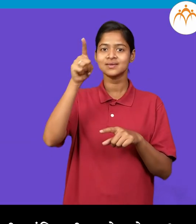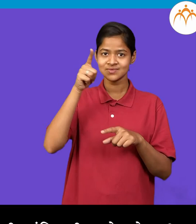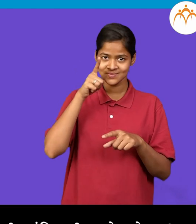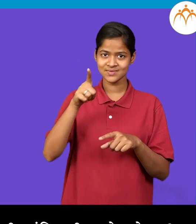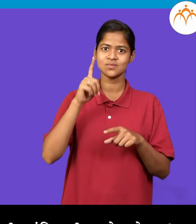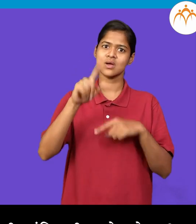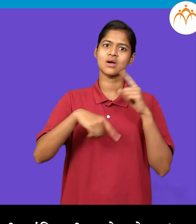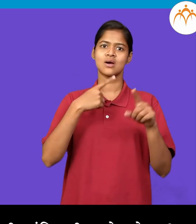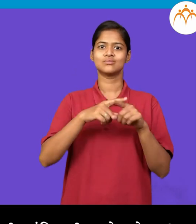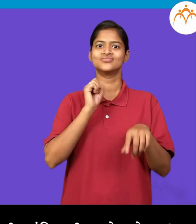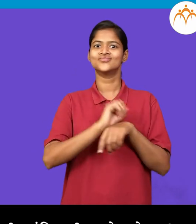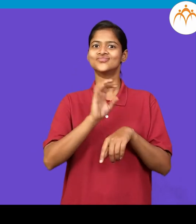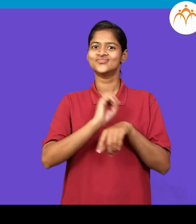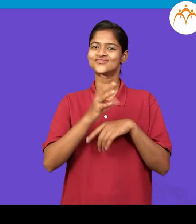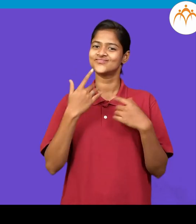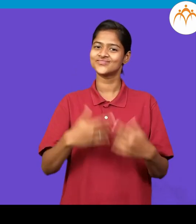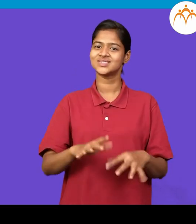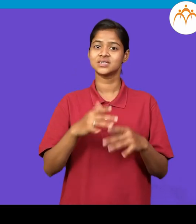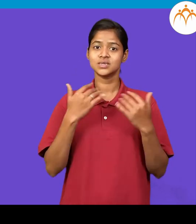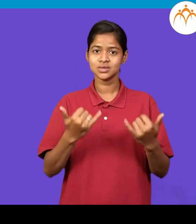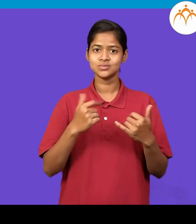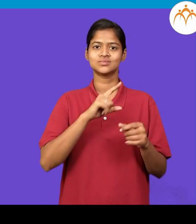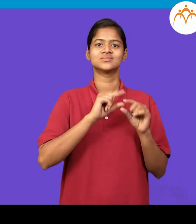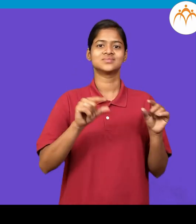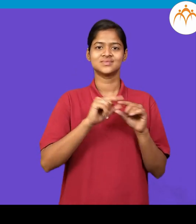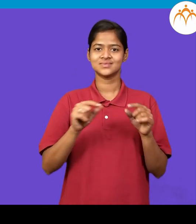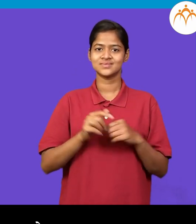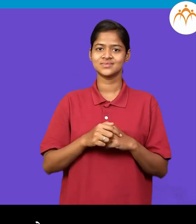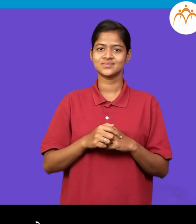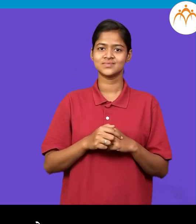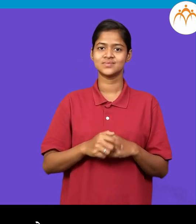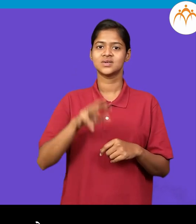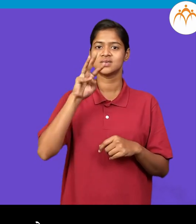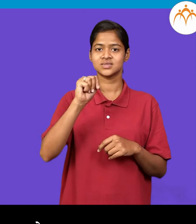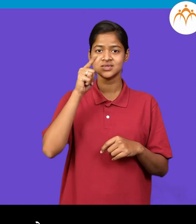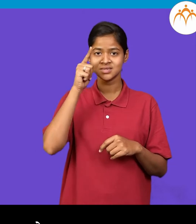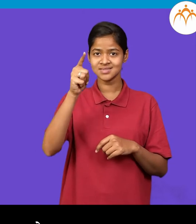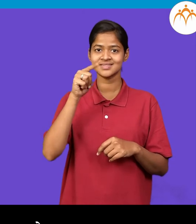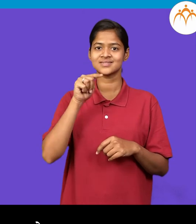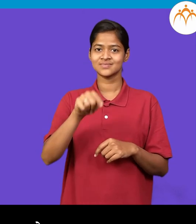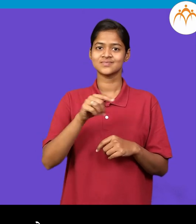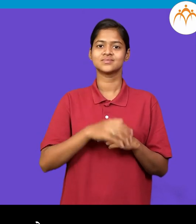होना आता ही वाक्यवाचा मंदार आठ वर्षान्सा हे